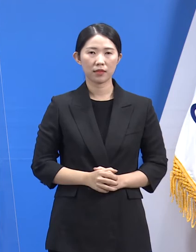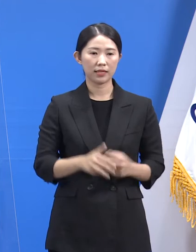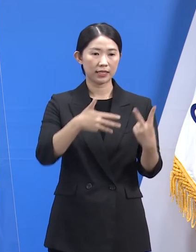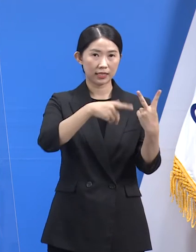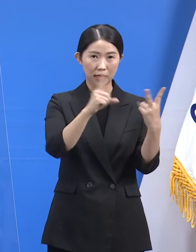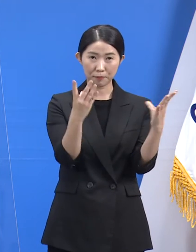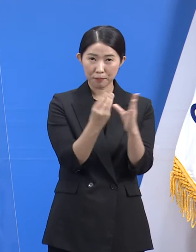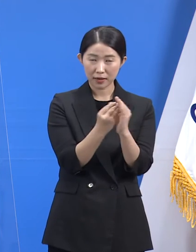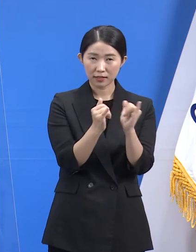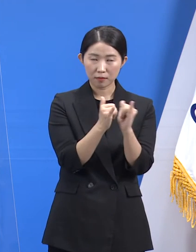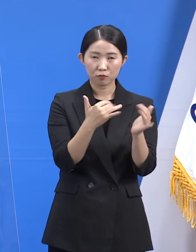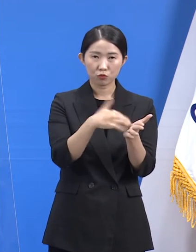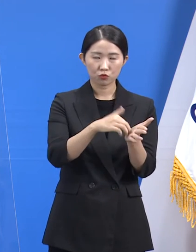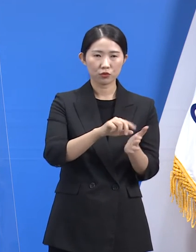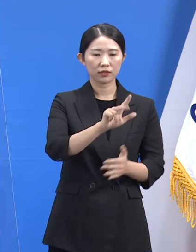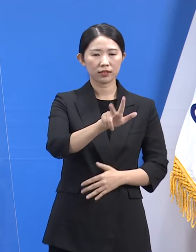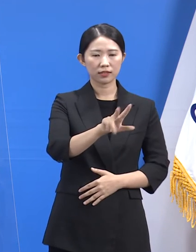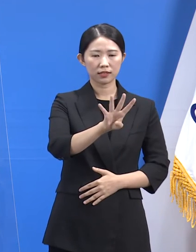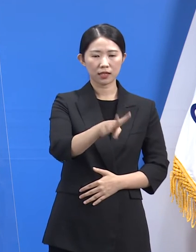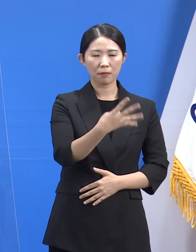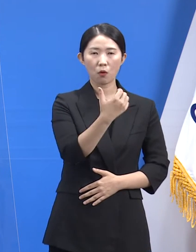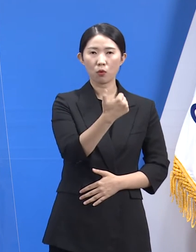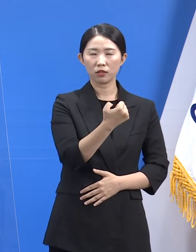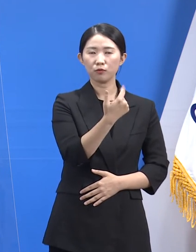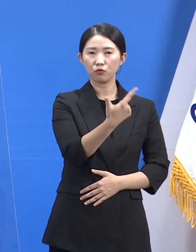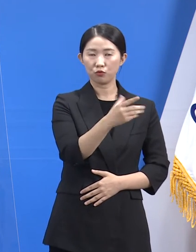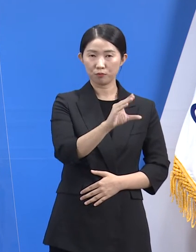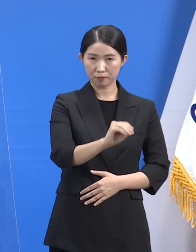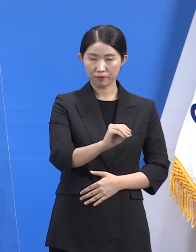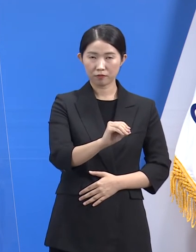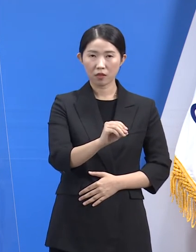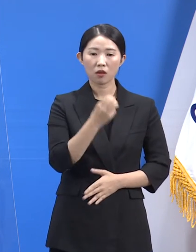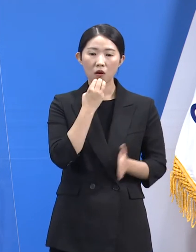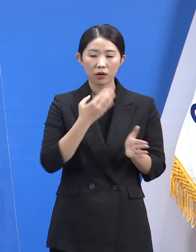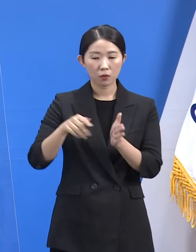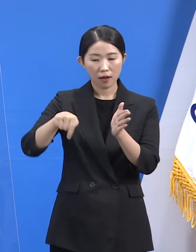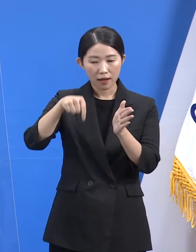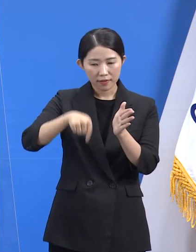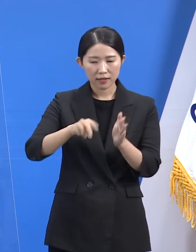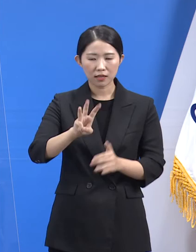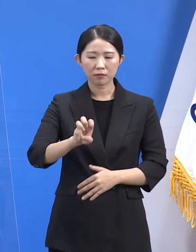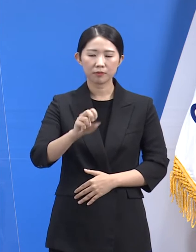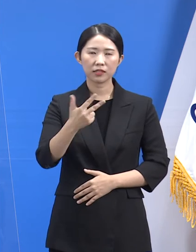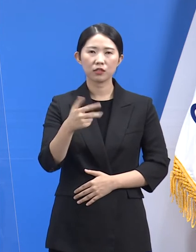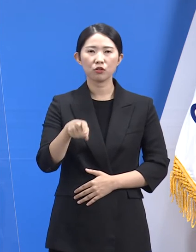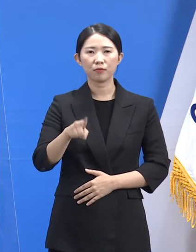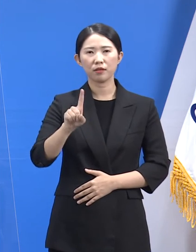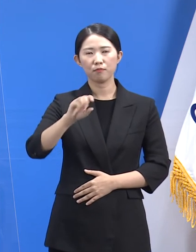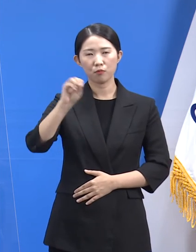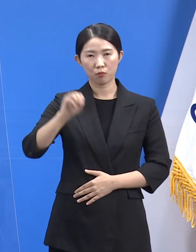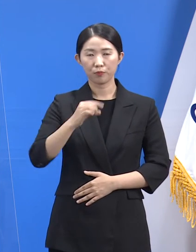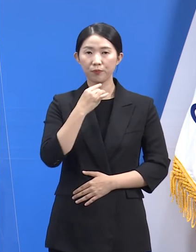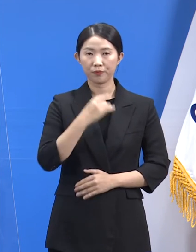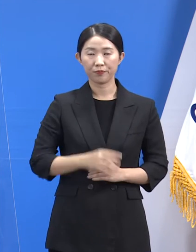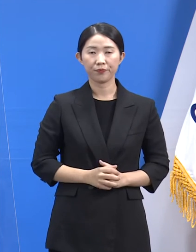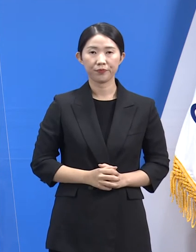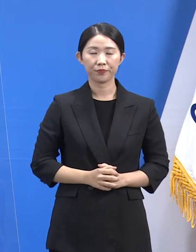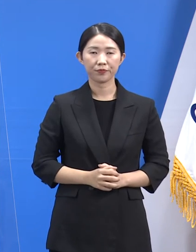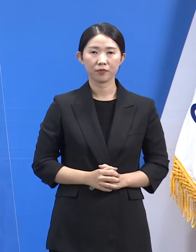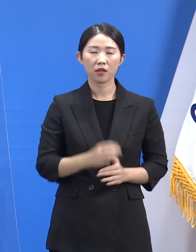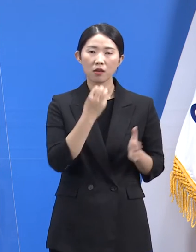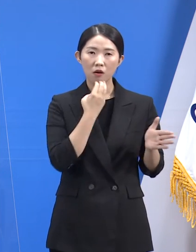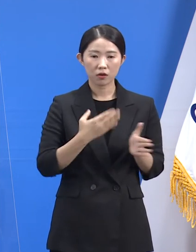495만 647명으로 도 인구 대비 37.2%입니다. 지난 한 주간 도내 5